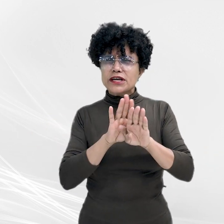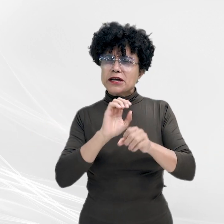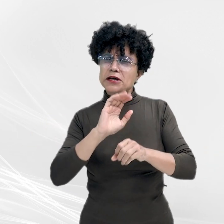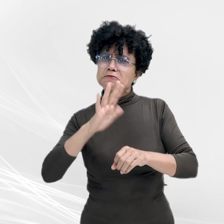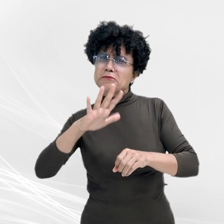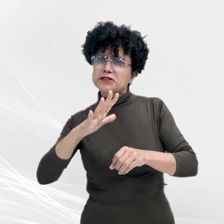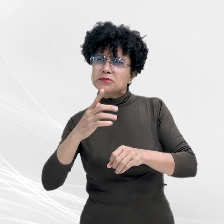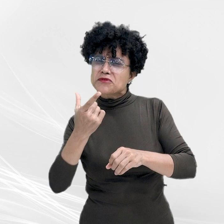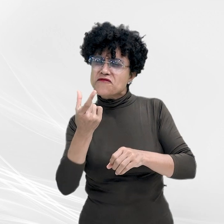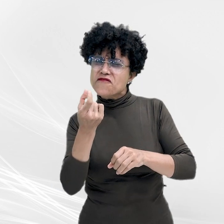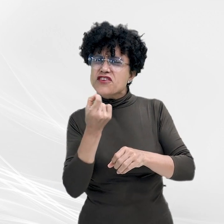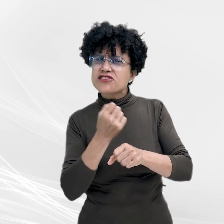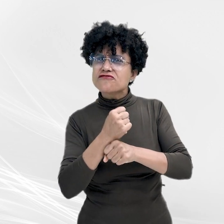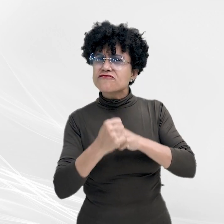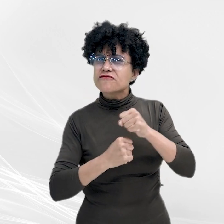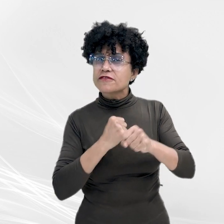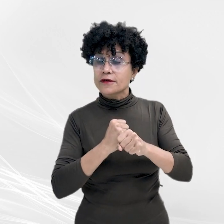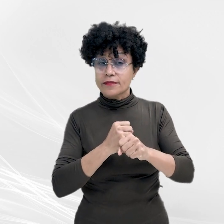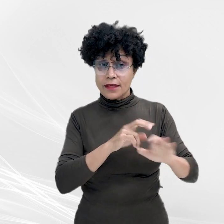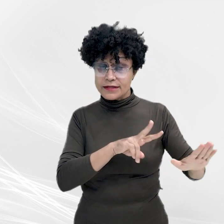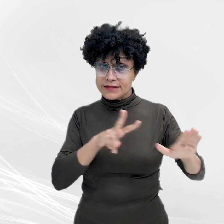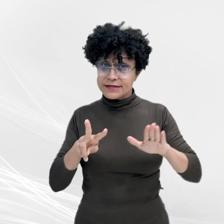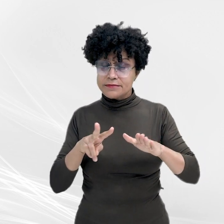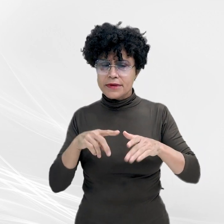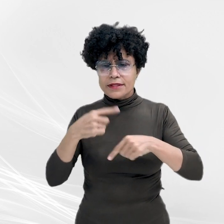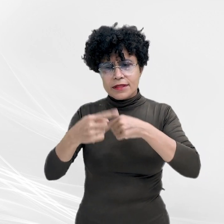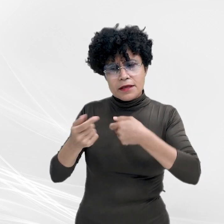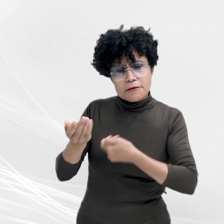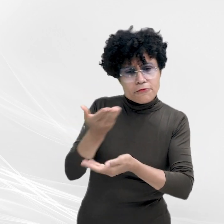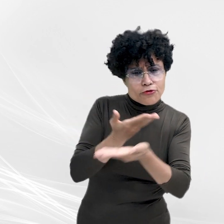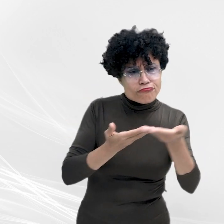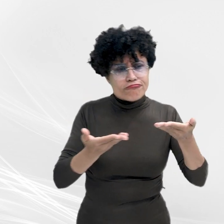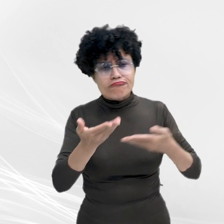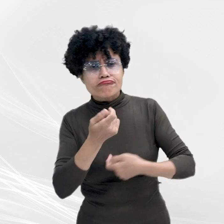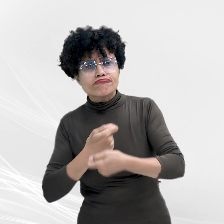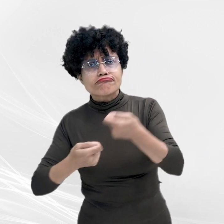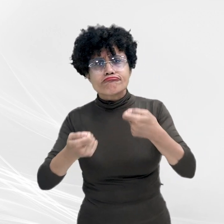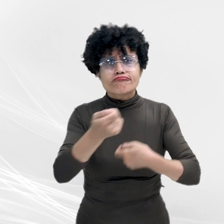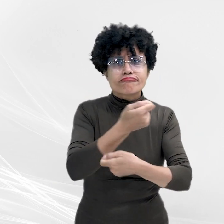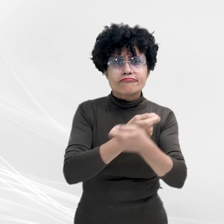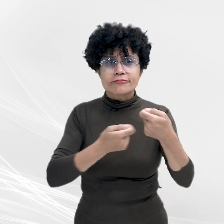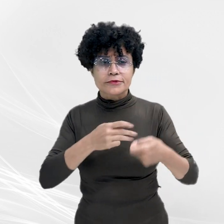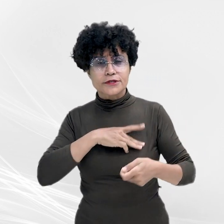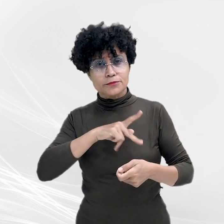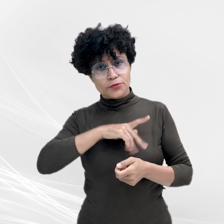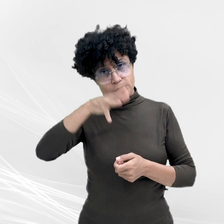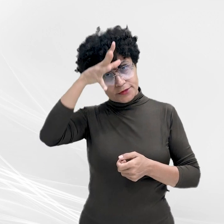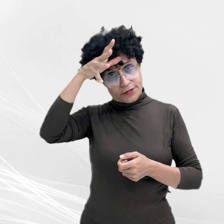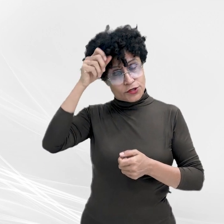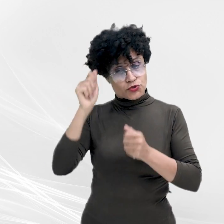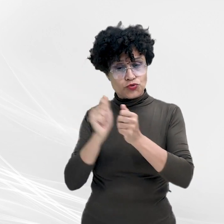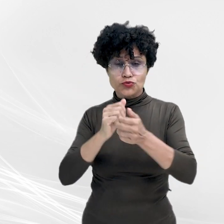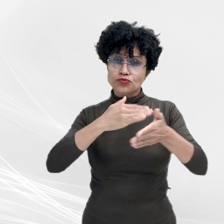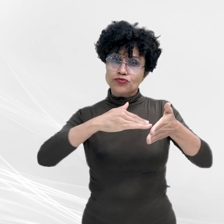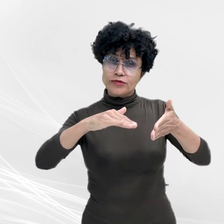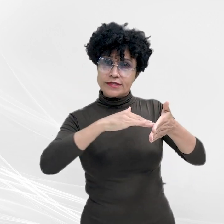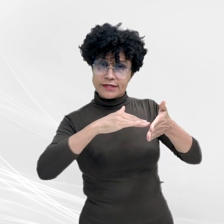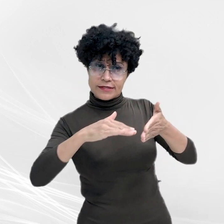anos. Esta semana, após articulação do Ministério Público do Estado de Mato Grosso com a Secretaria de